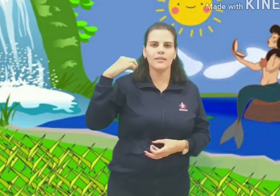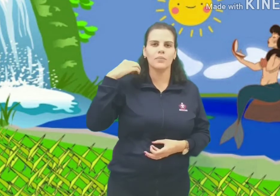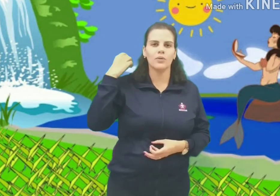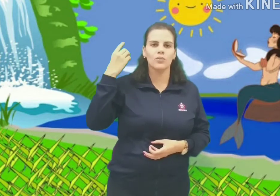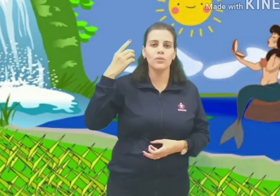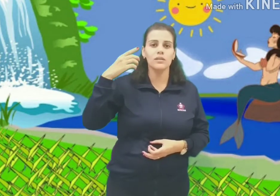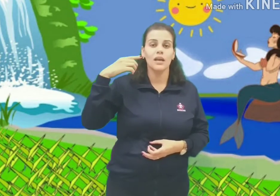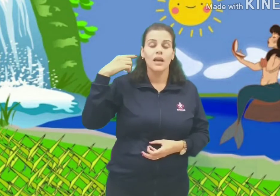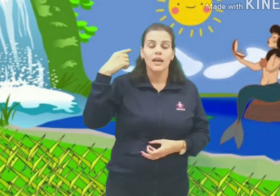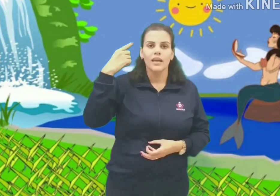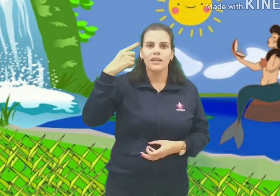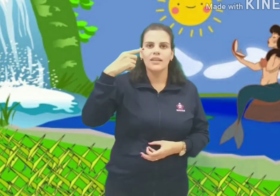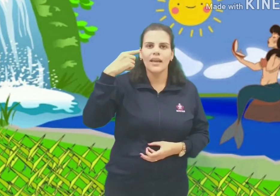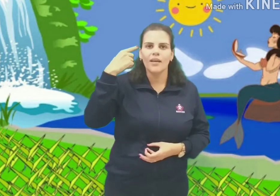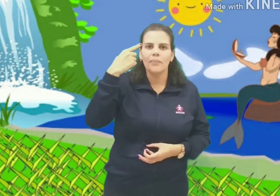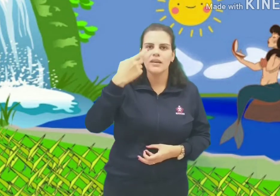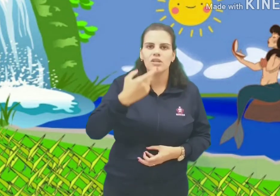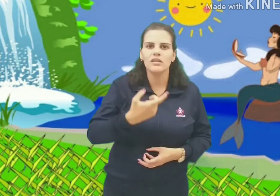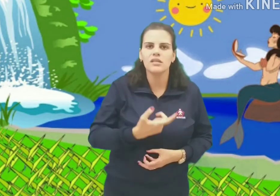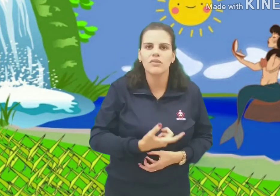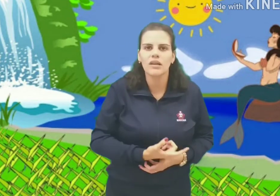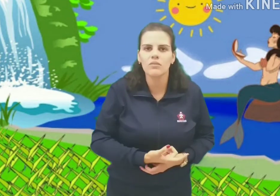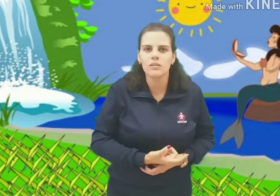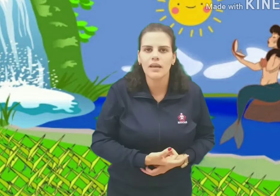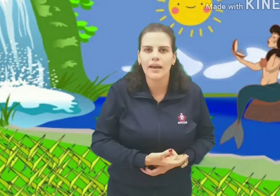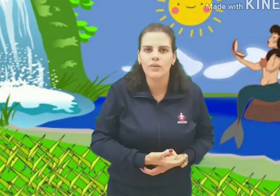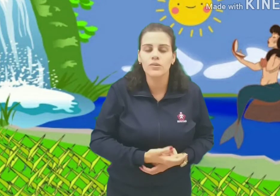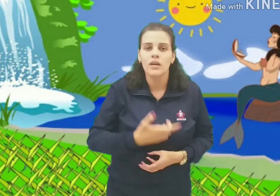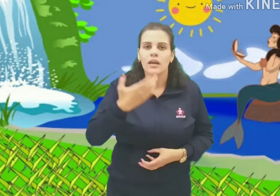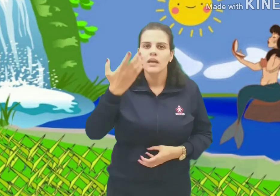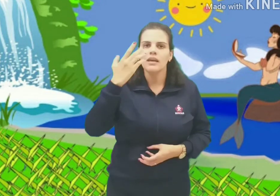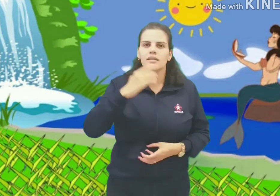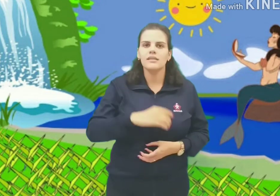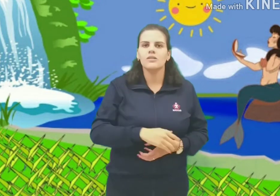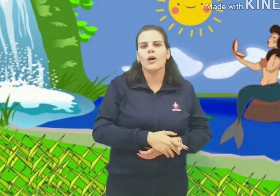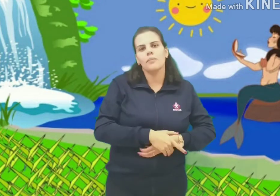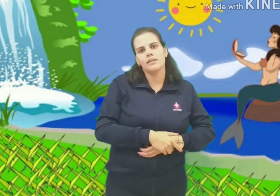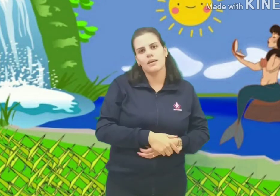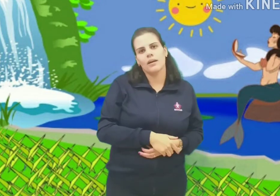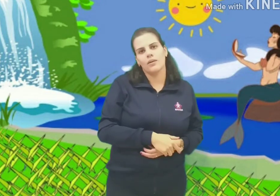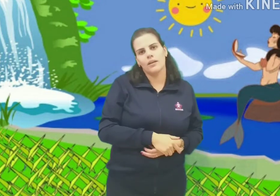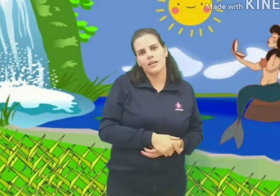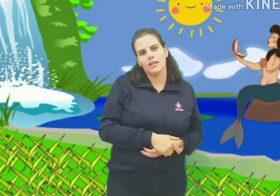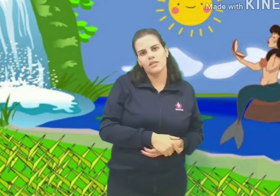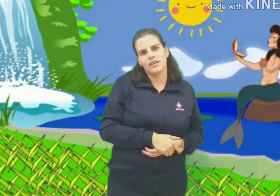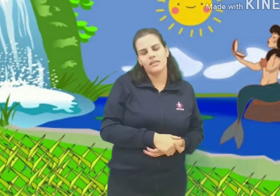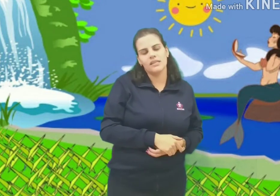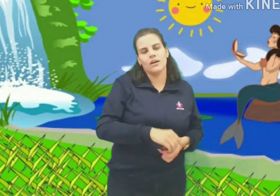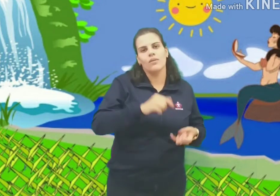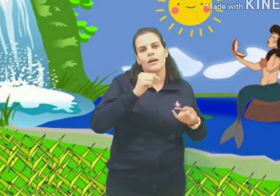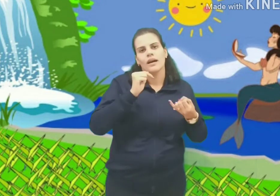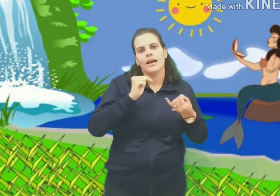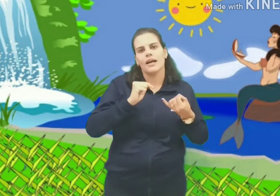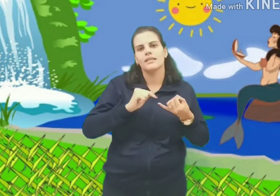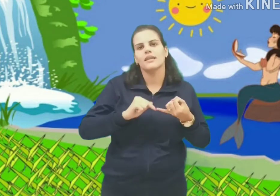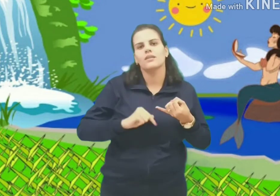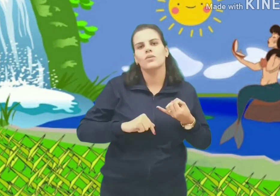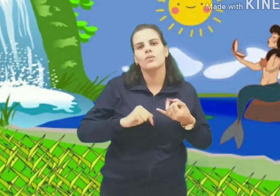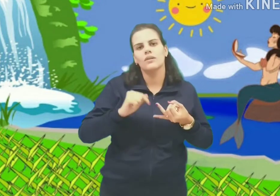produz e, de repente, eles ficam cegos. E esses homens, na maioria das vezes, são caçadores,